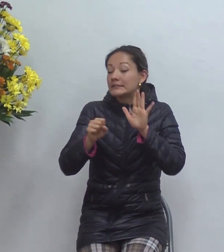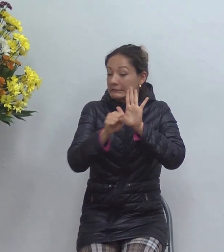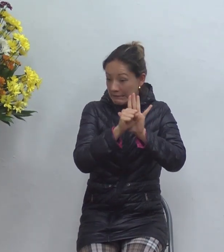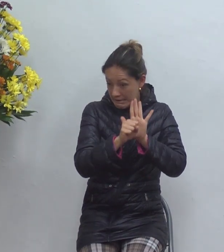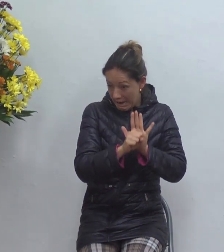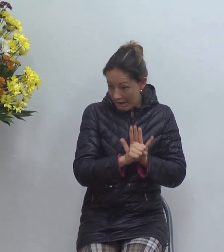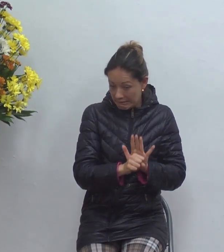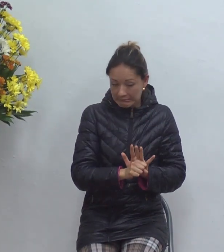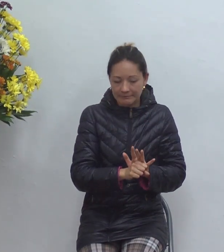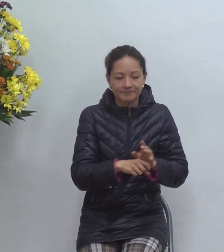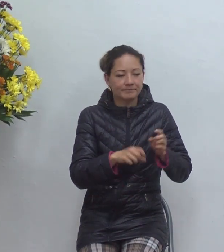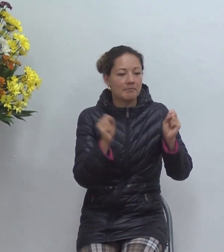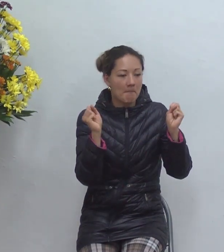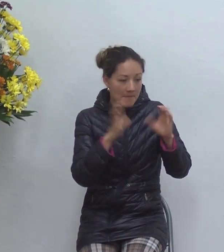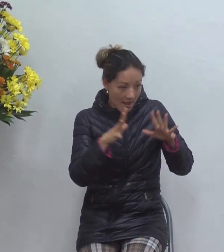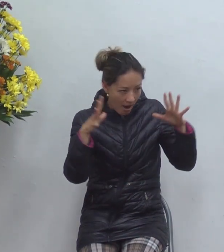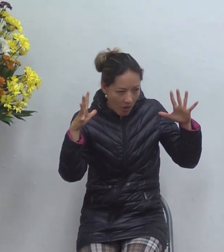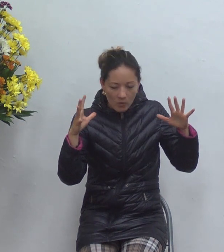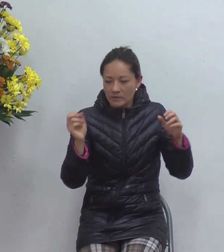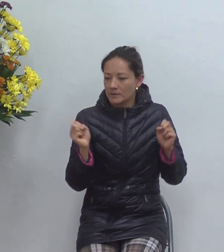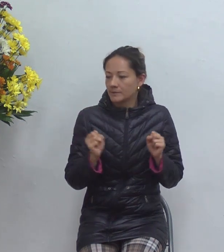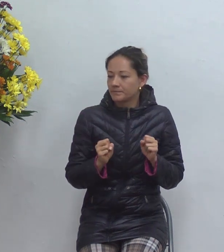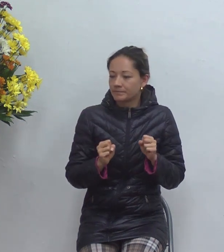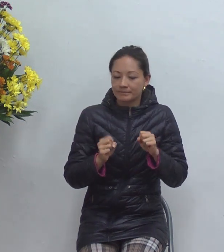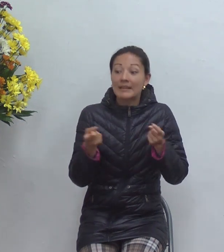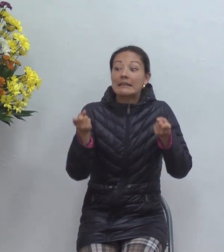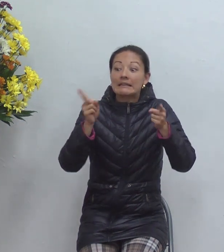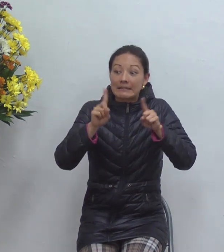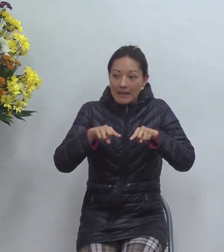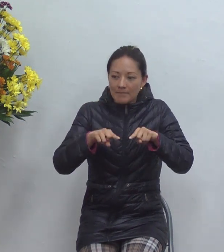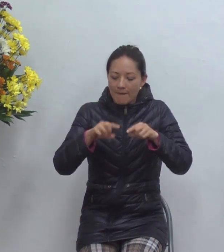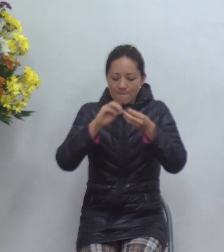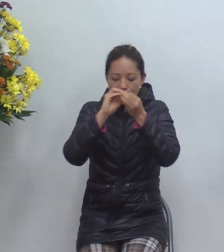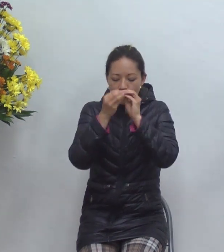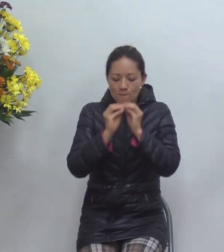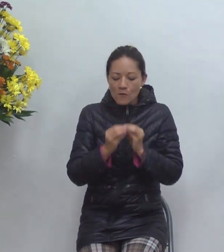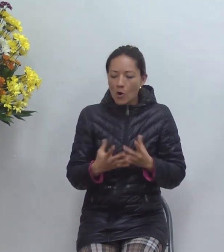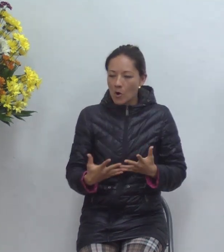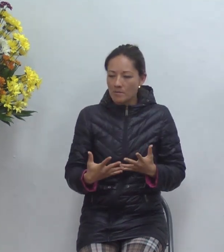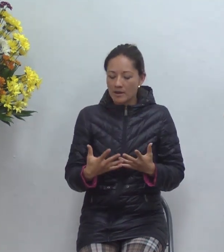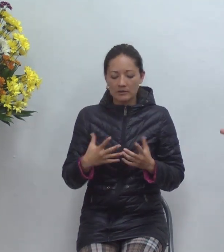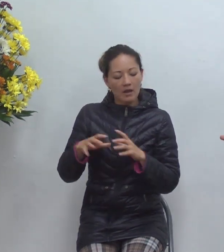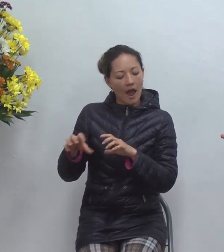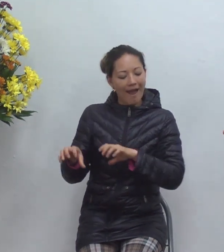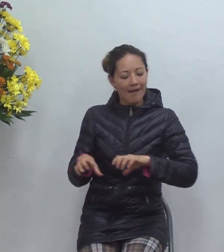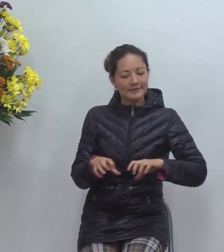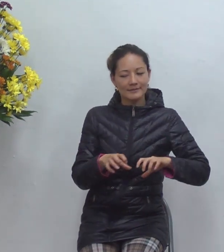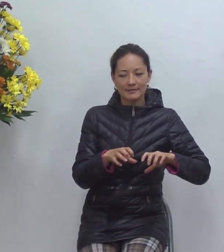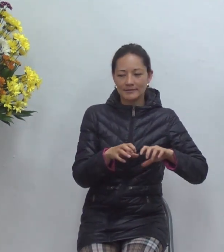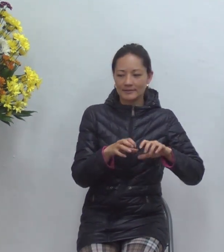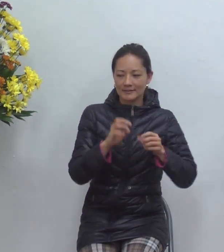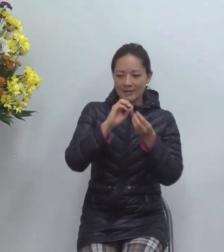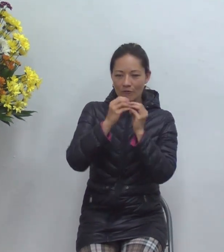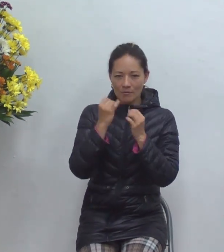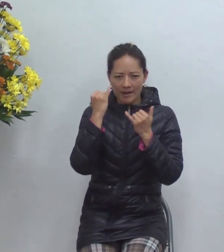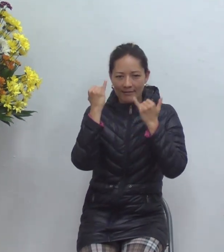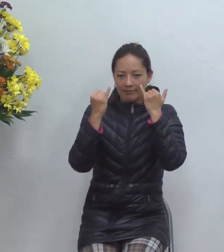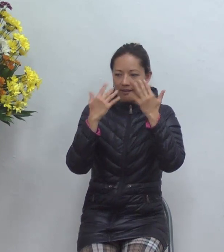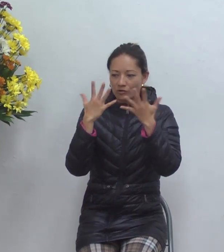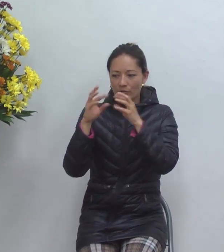los milagros los prodigios y por el otro la forma en que ha actuado usted entiende que mucha gente no cree en